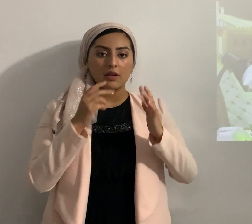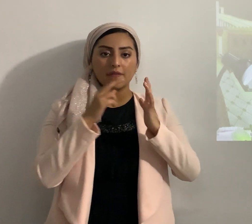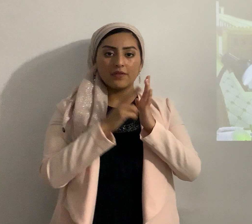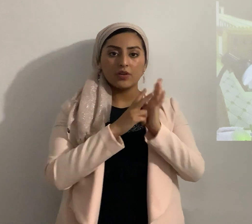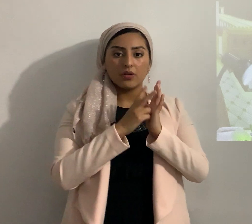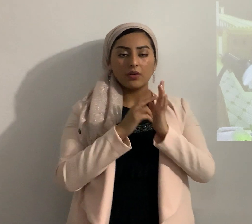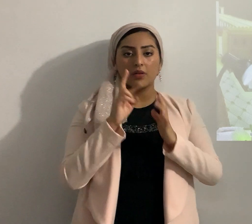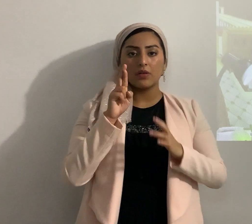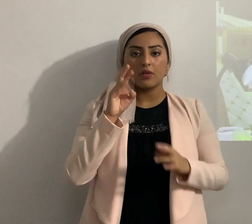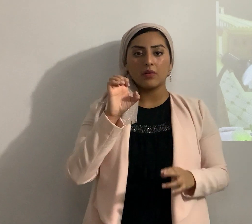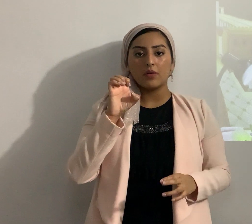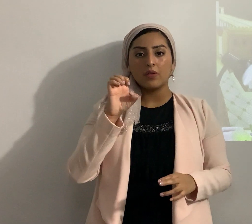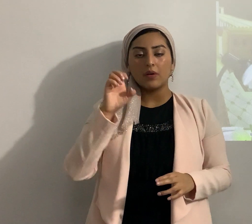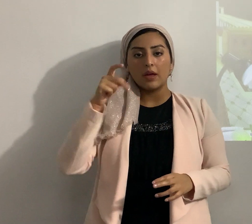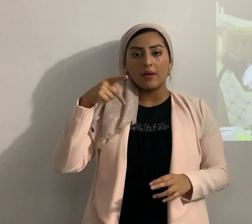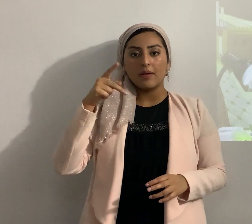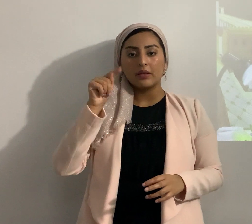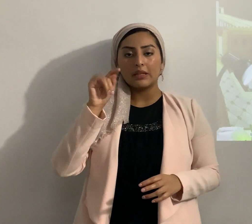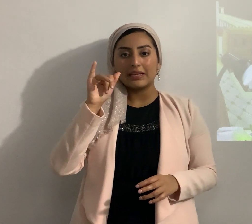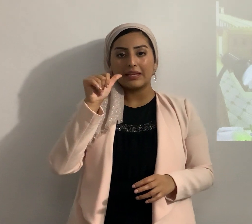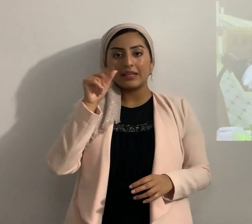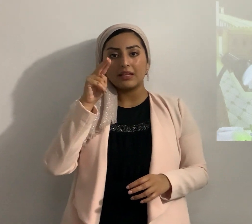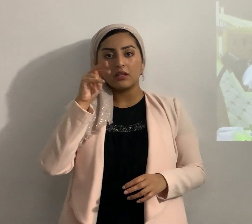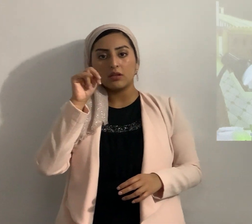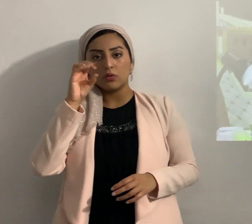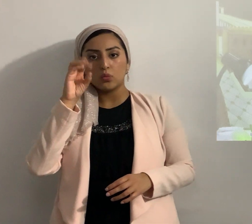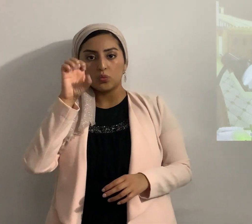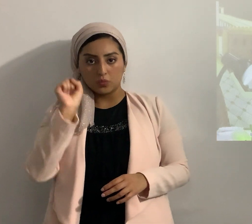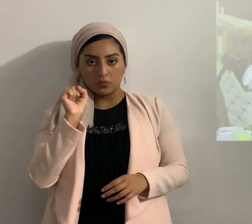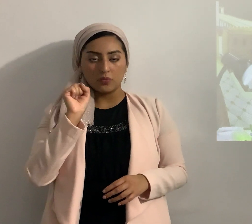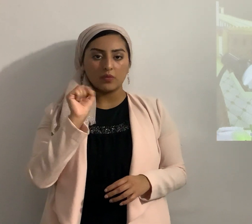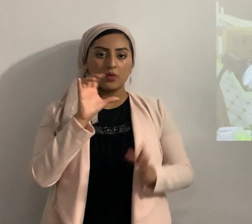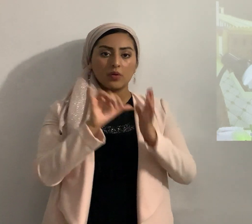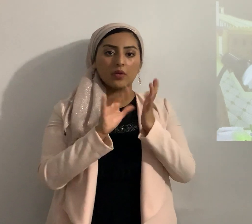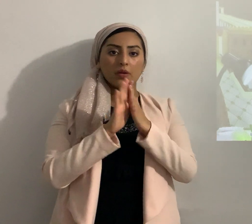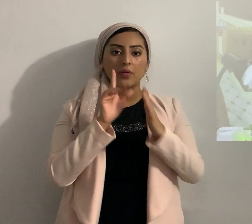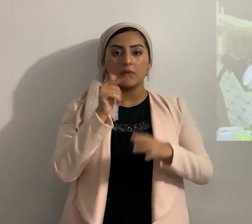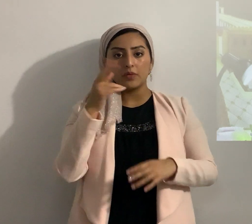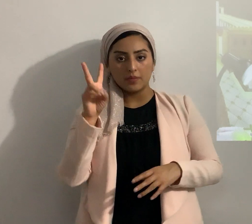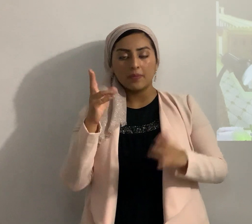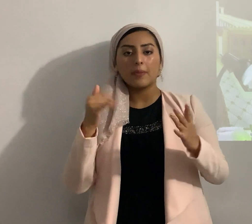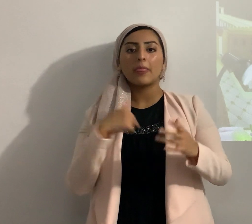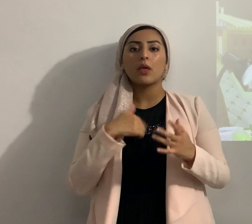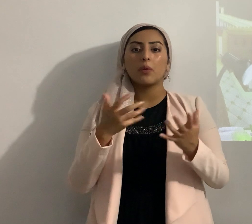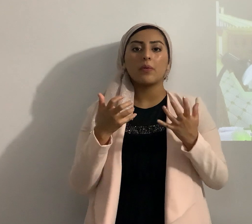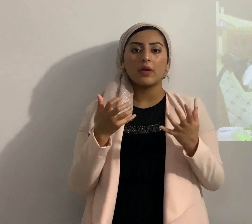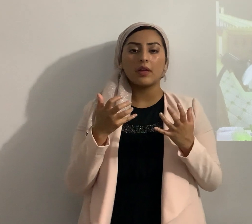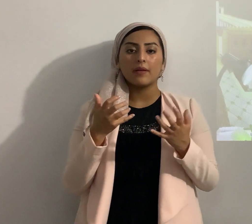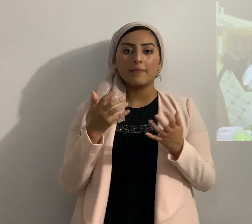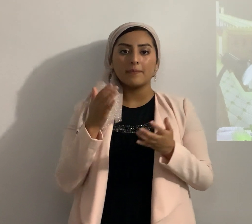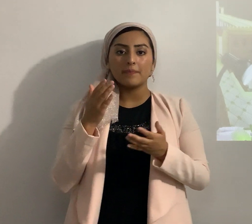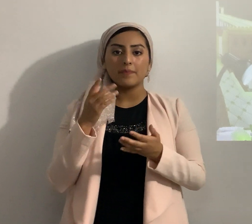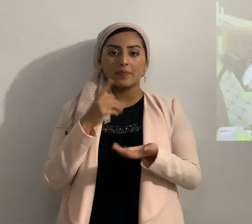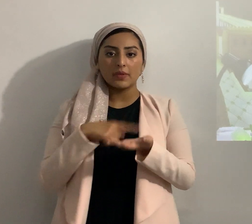eso en este mismo canal Shalom 132 ahora me gustaría aquí adelantito en Romanos 2